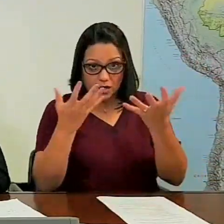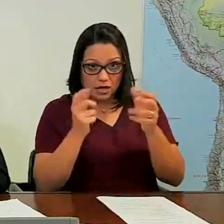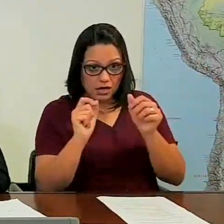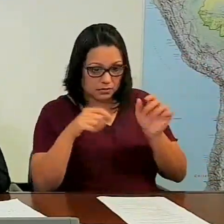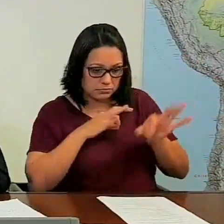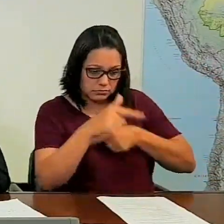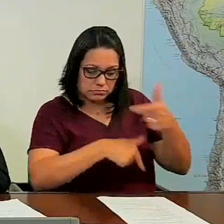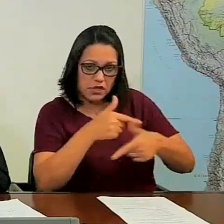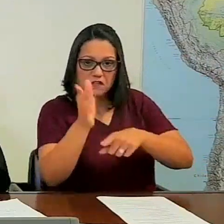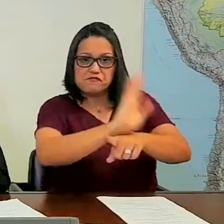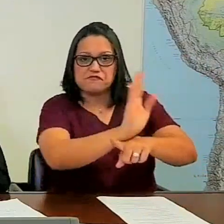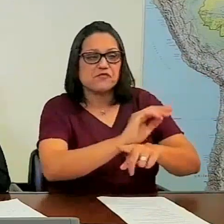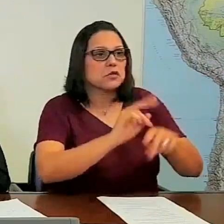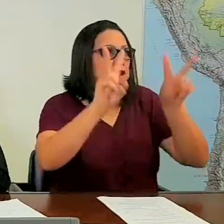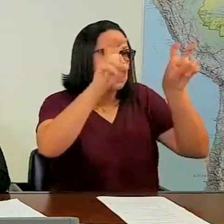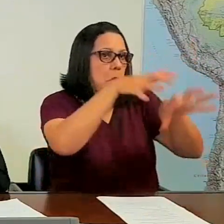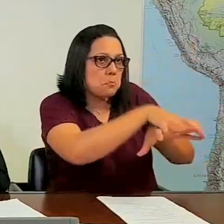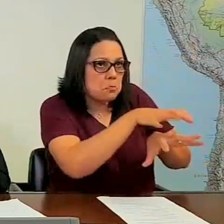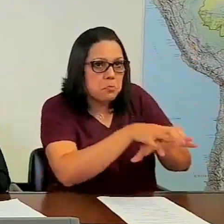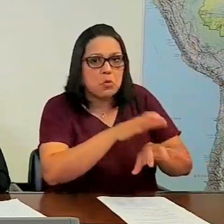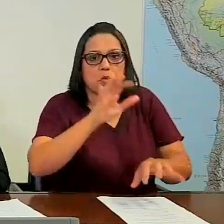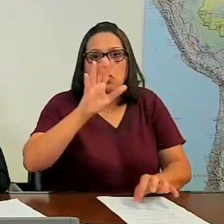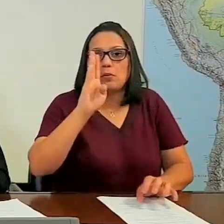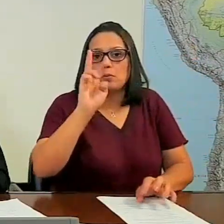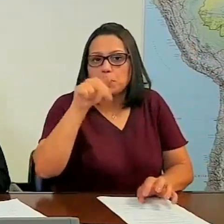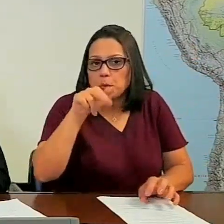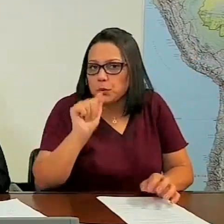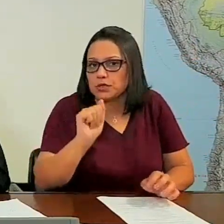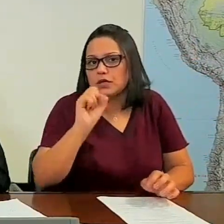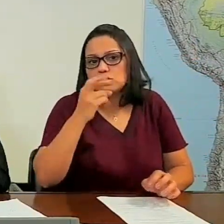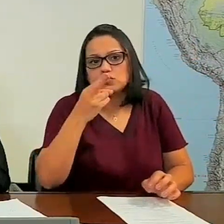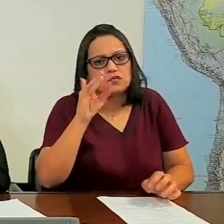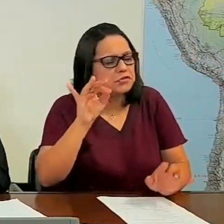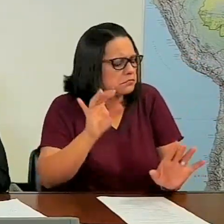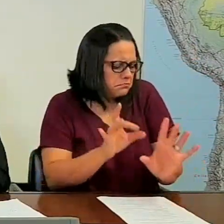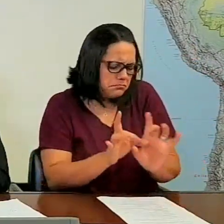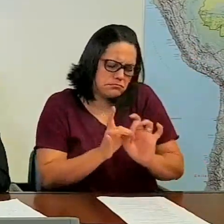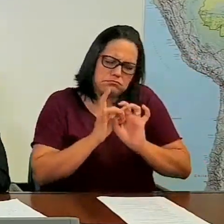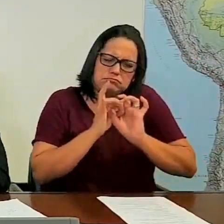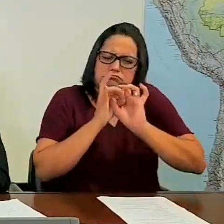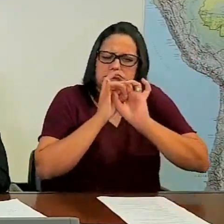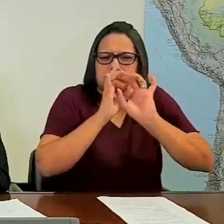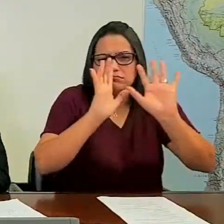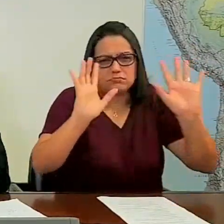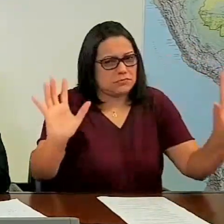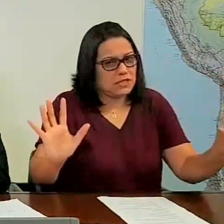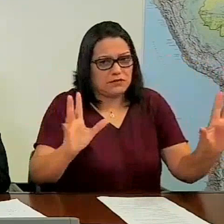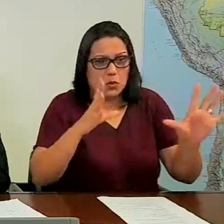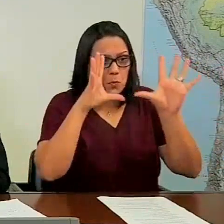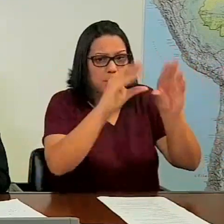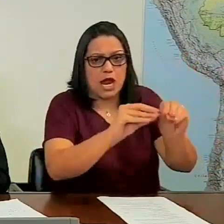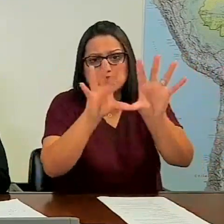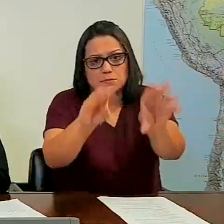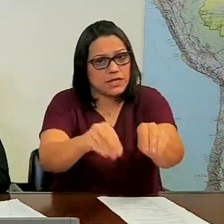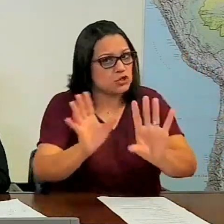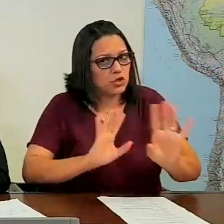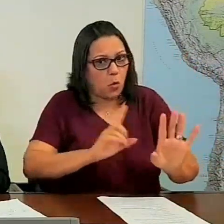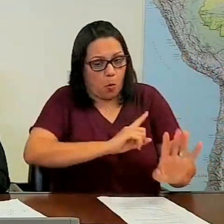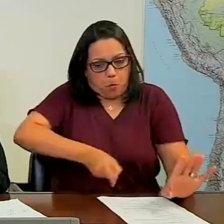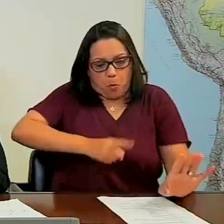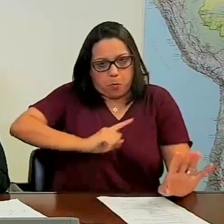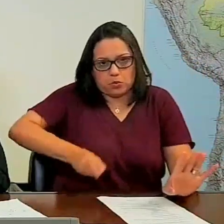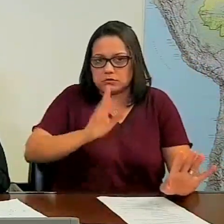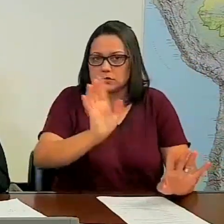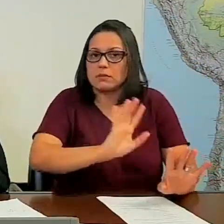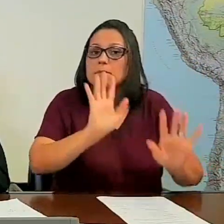com Bruna Sufistinha, seja quem for, fique à vontade, tá. Isso, se nós fôssemos interferir, seria uma censura. O que